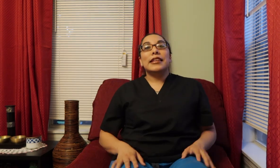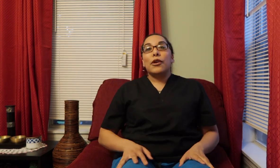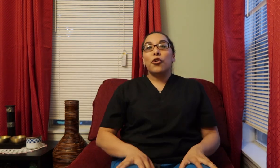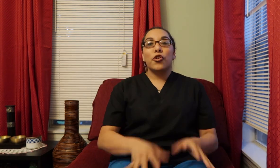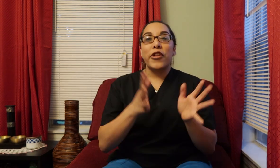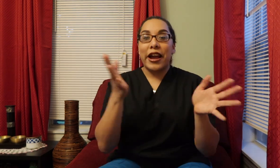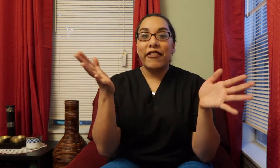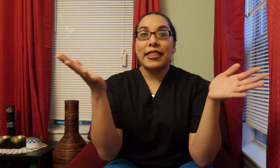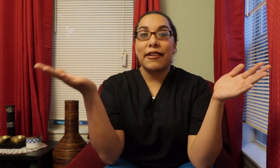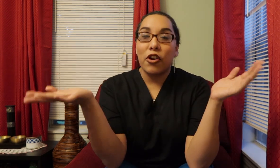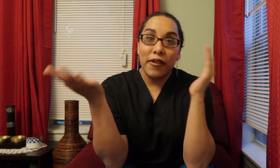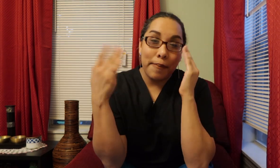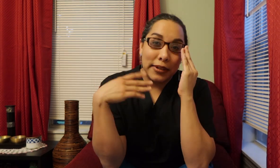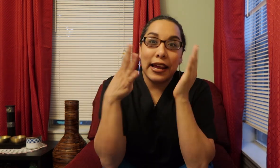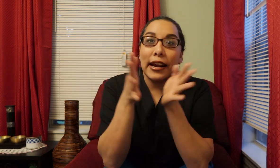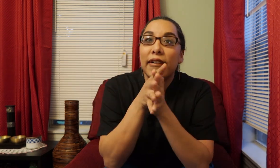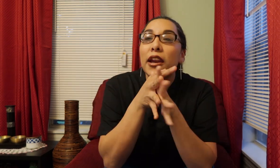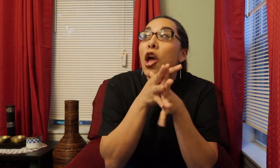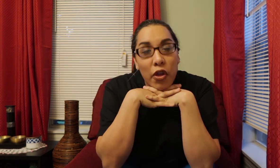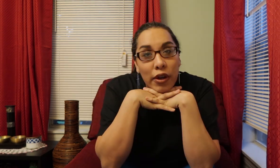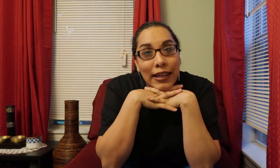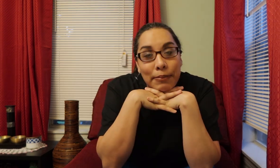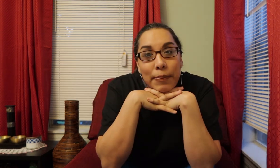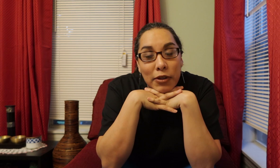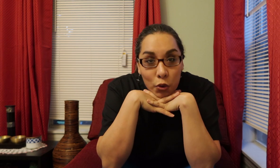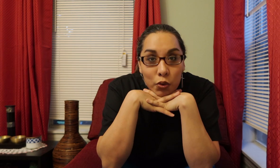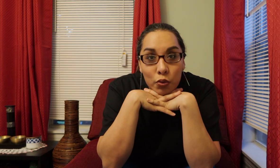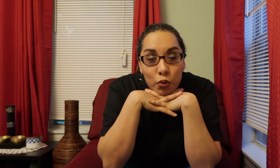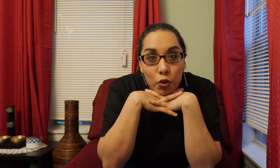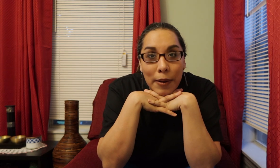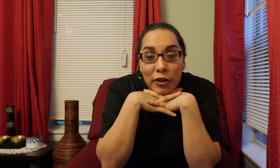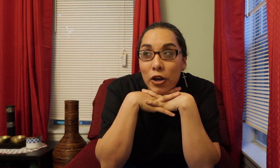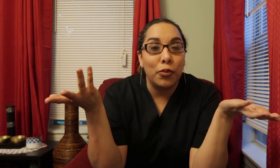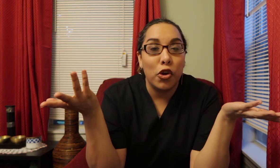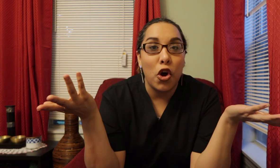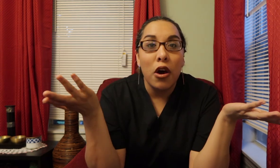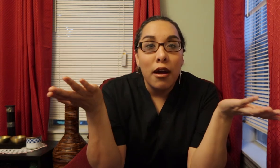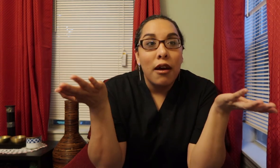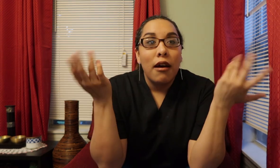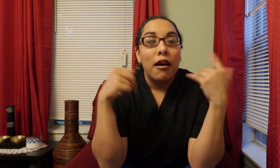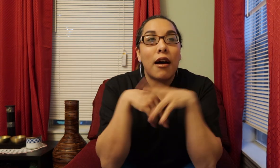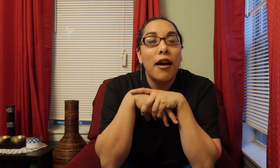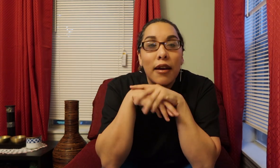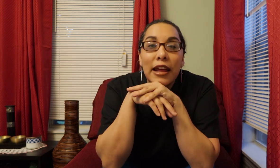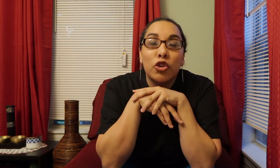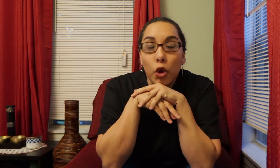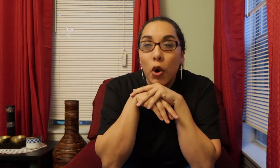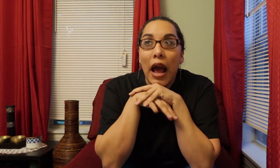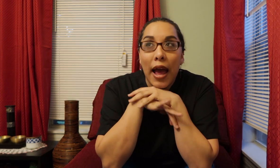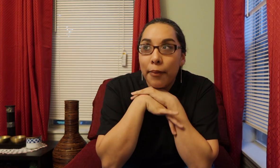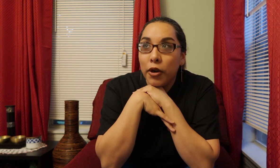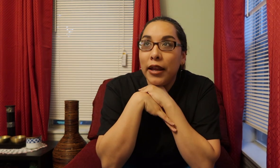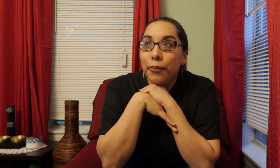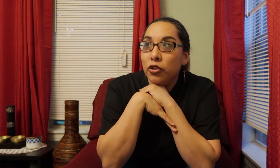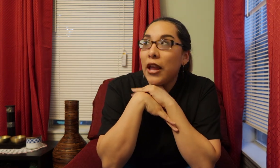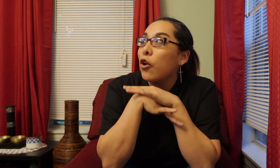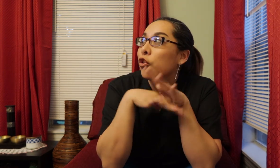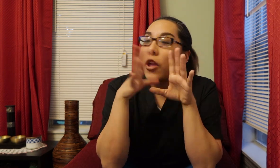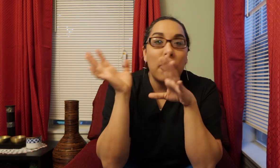y si bueno, cuando llegaba del trabajo iba a empezar a grabar Se me pasó un capítulo y murió la estruja Porque pues ya cuando ya